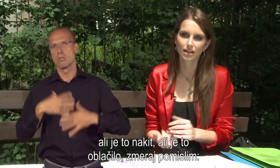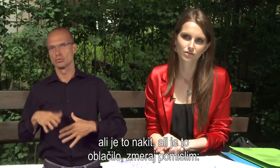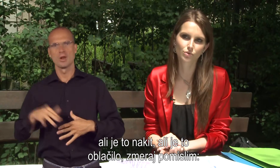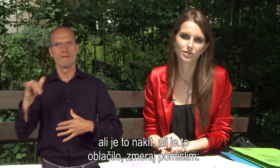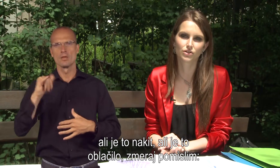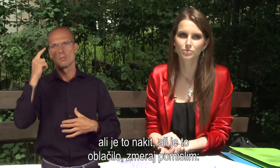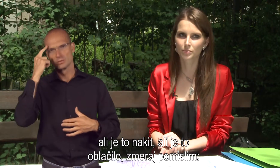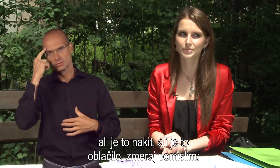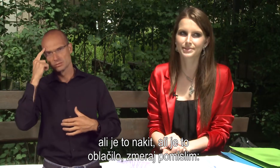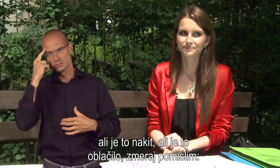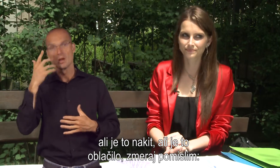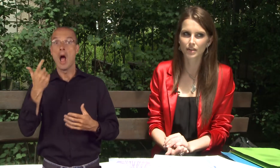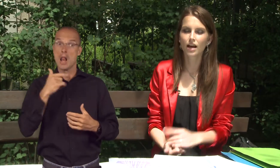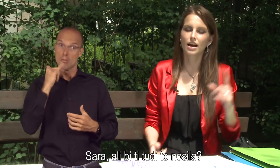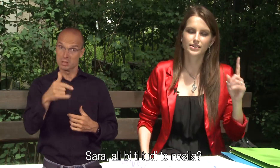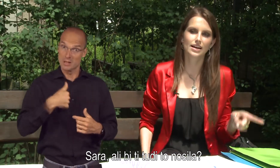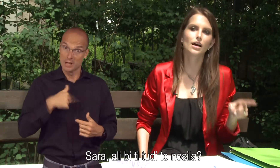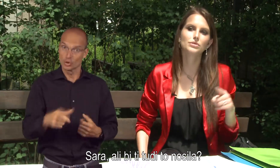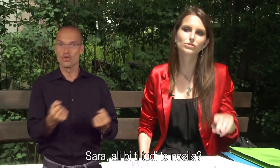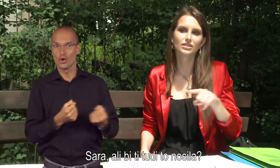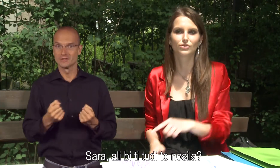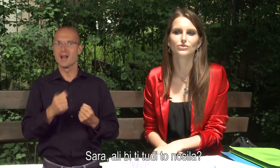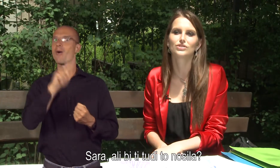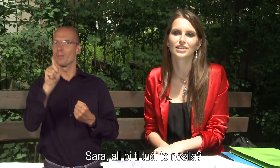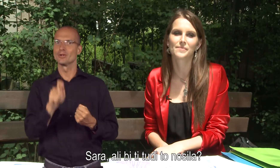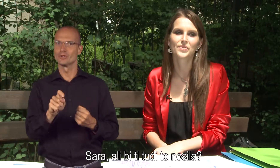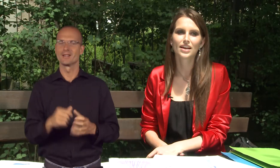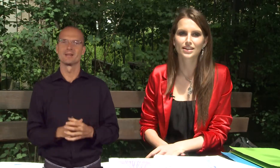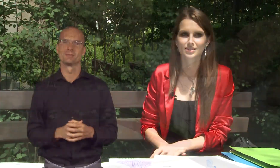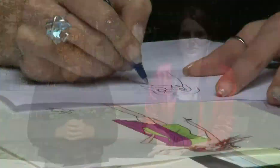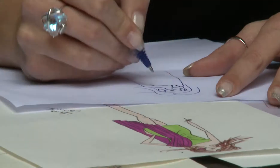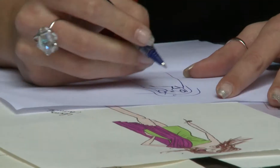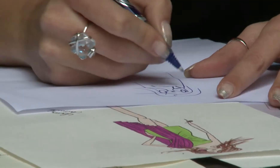nakid, ali je to oblačilo. Zmerom pa mislim, a Sara, ali bi tudi ti to nosila?